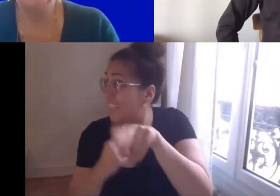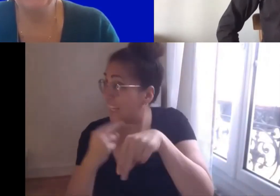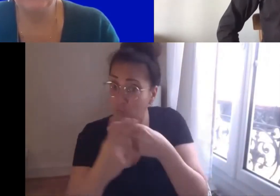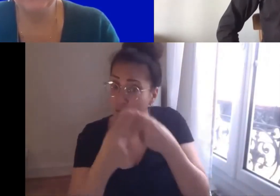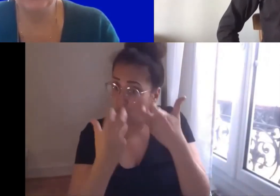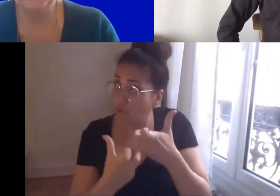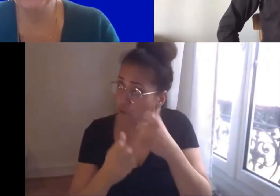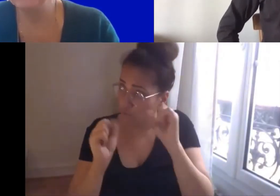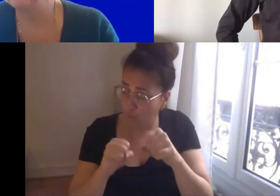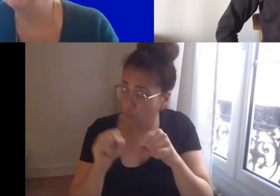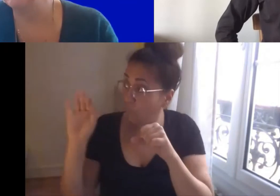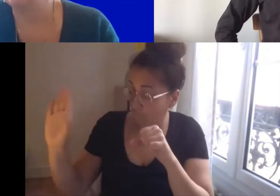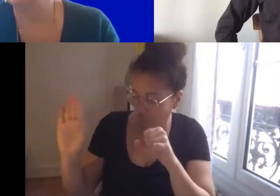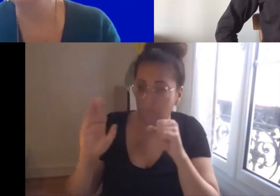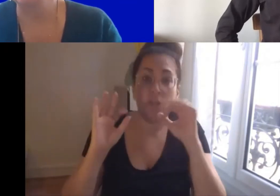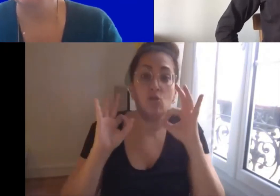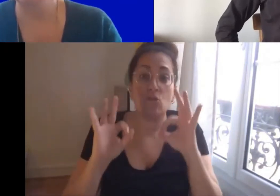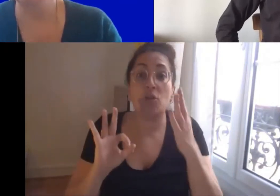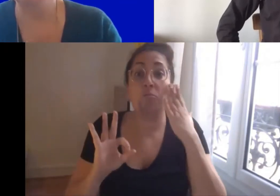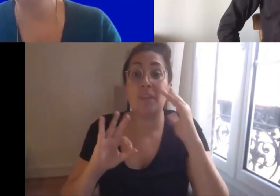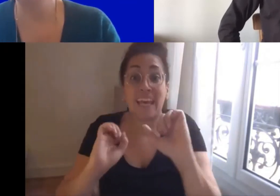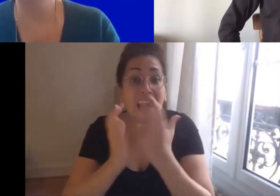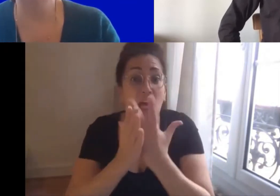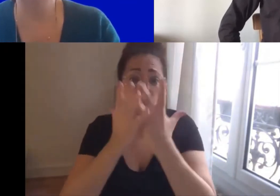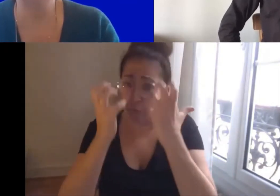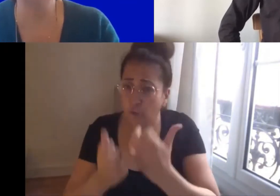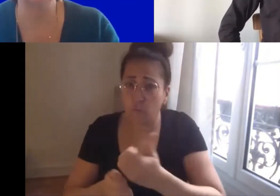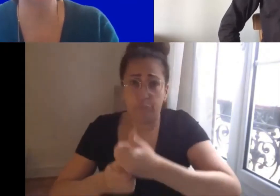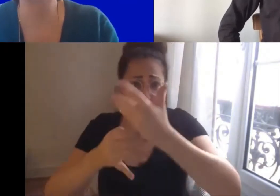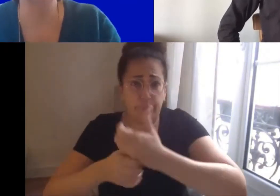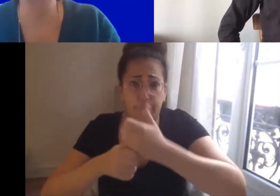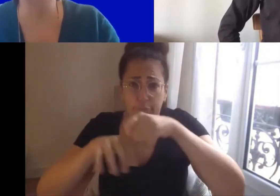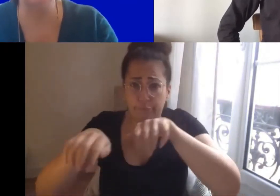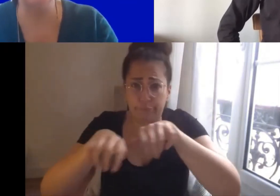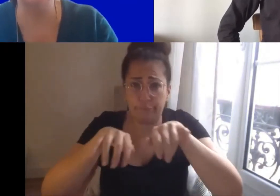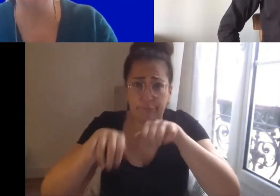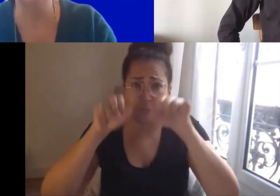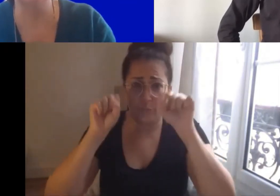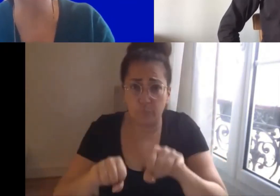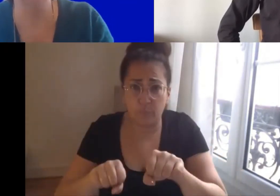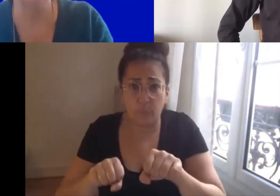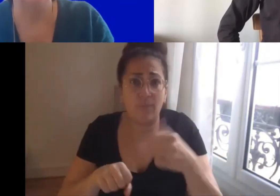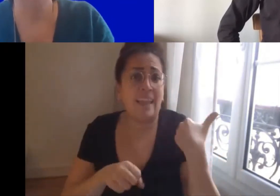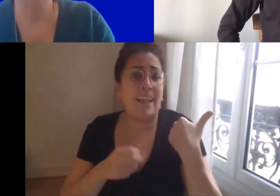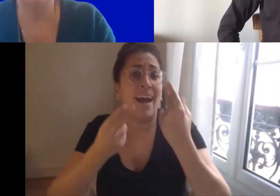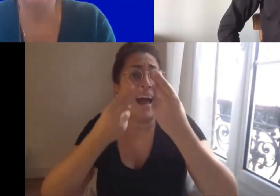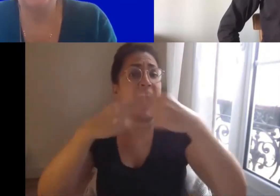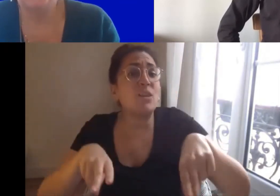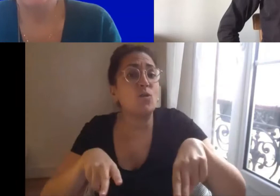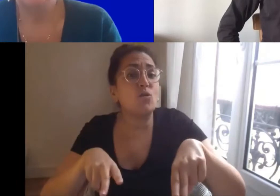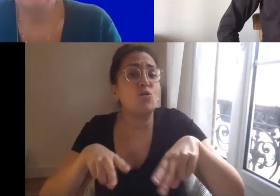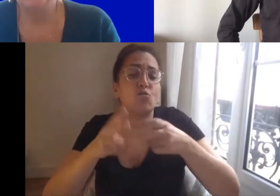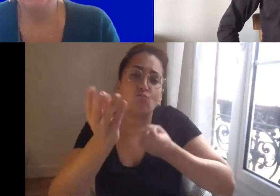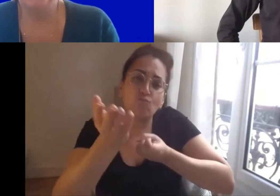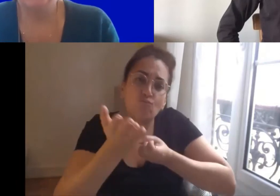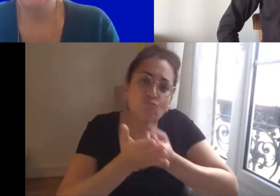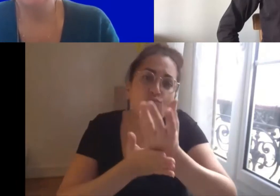et puis vous pouvez évidemment réagir dans le chat suite à ces premiers propos introductifs où nous avons